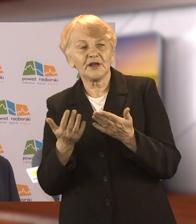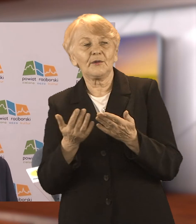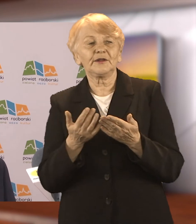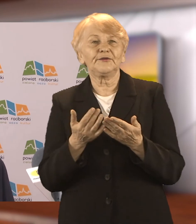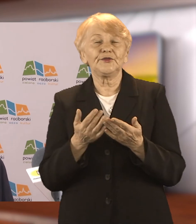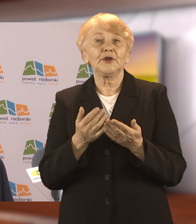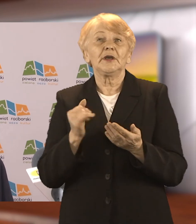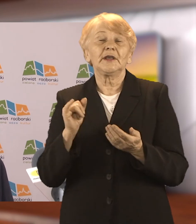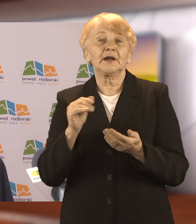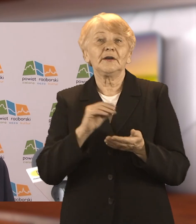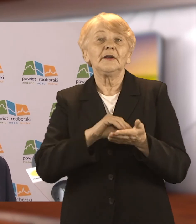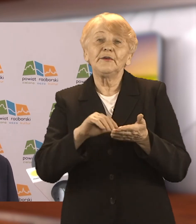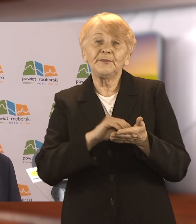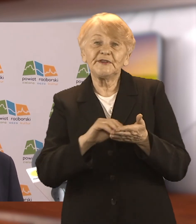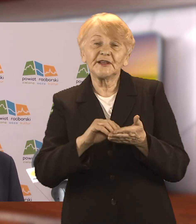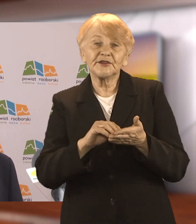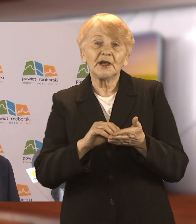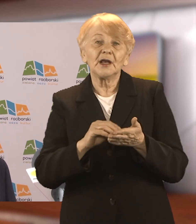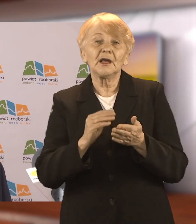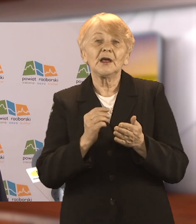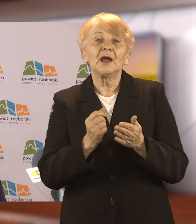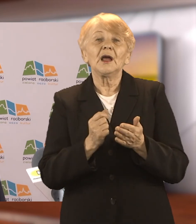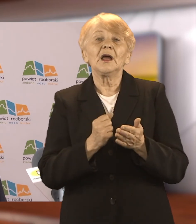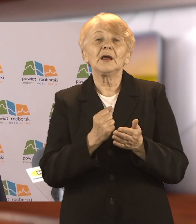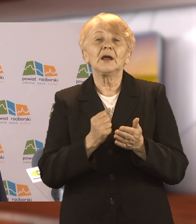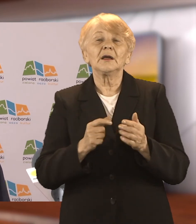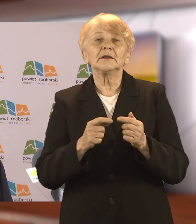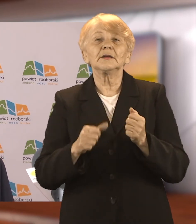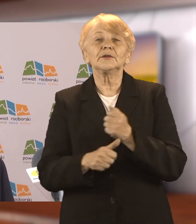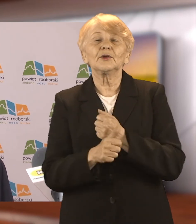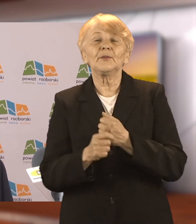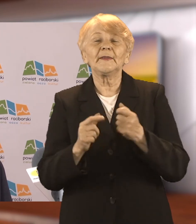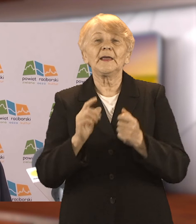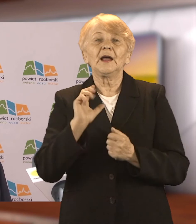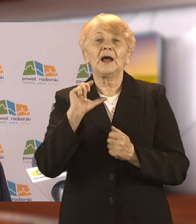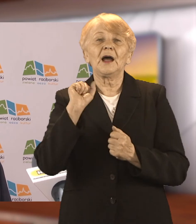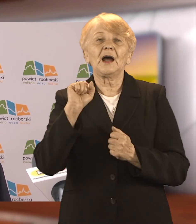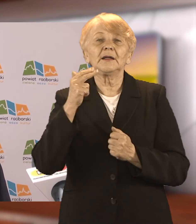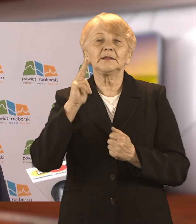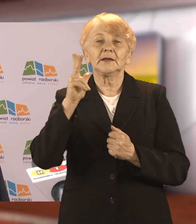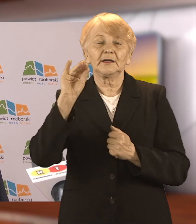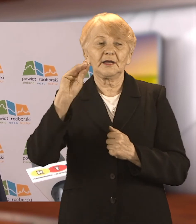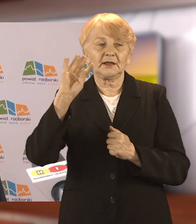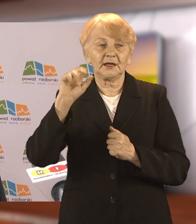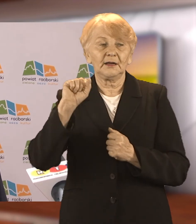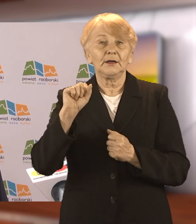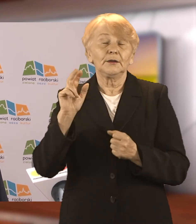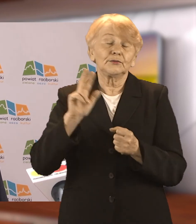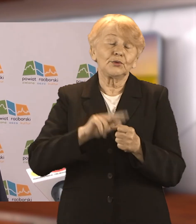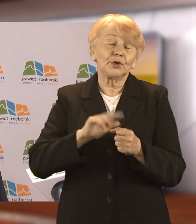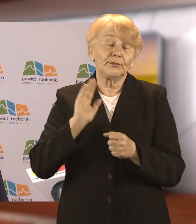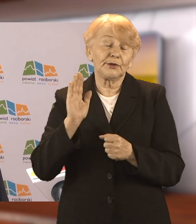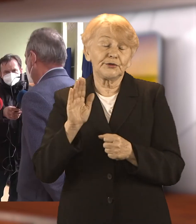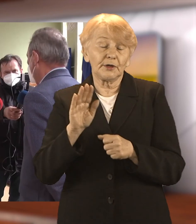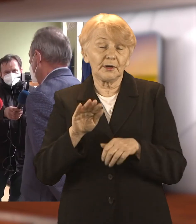wypełnić ankietę, gdzie usiąść, gdzie poczekać, w którym miejscu będzie gabinet szczepienny, a w którym miejscu